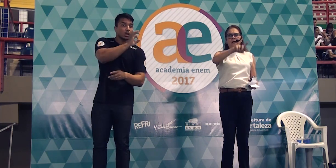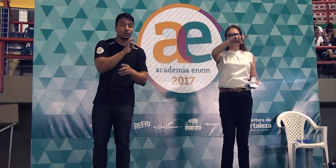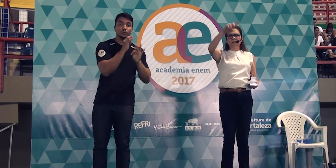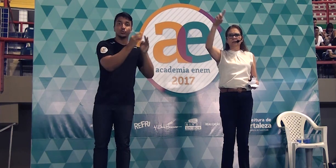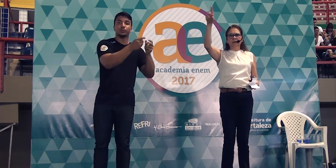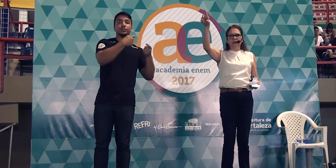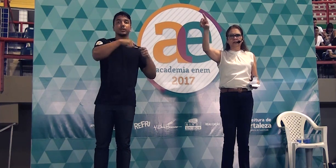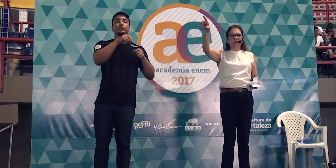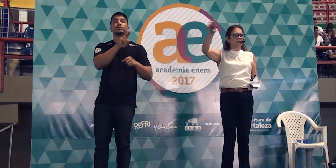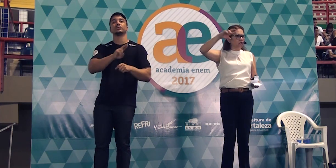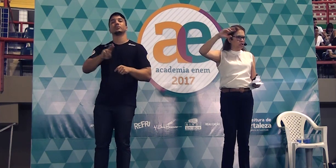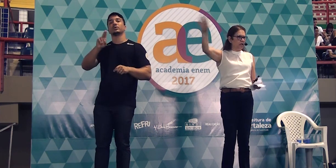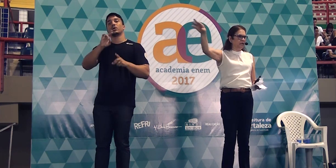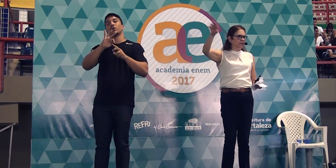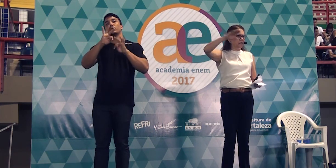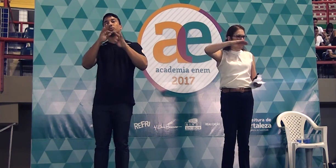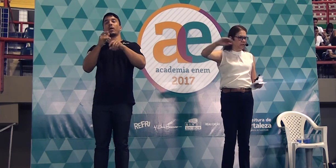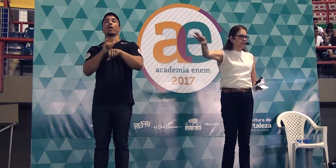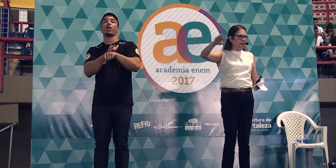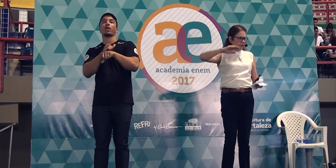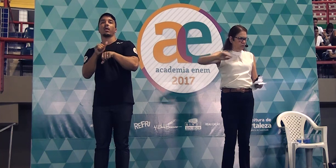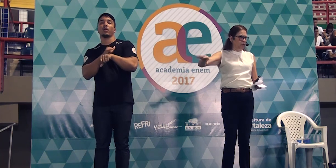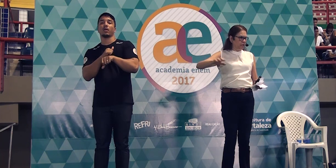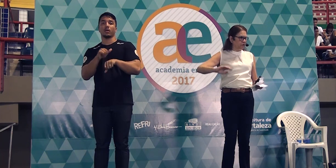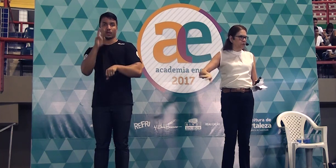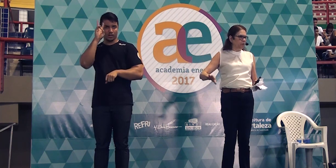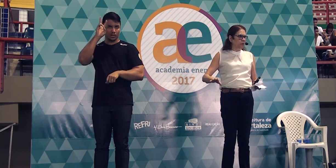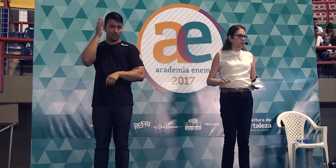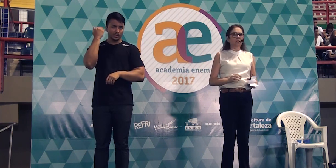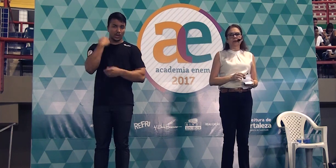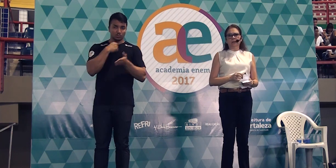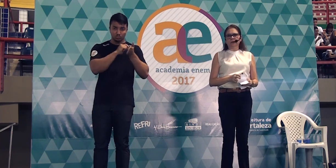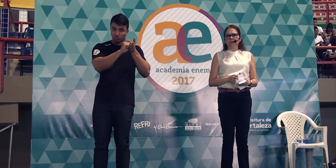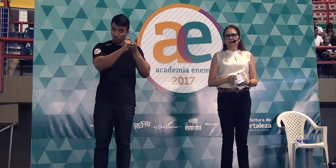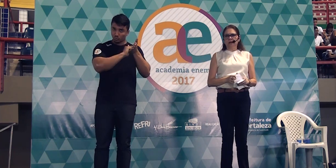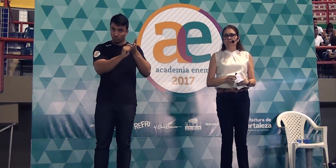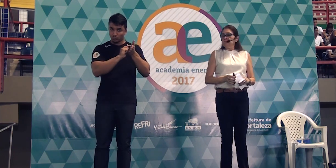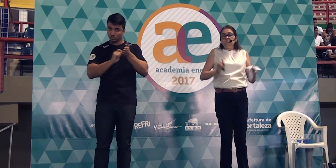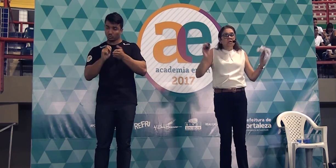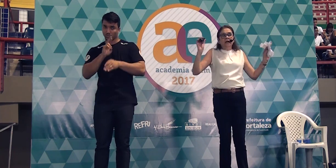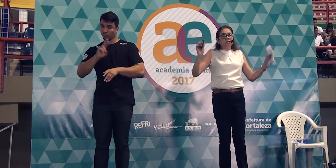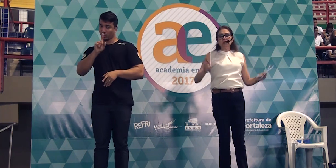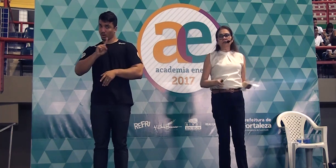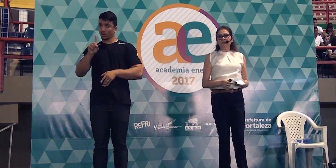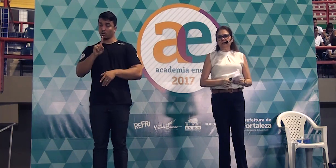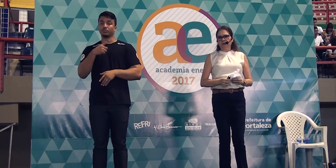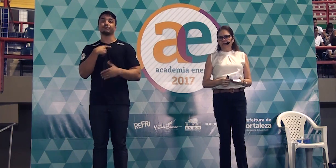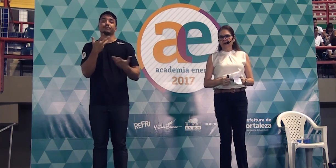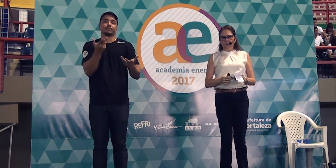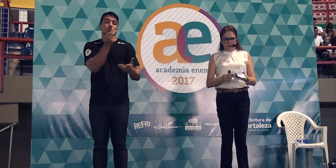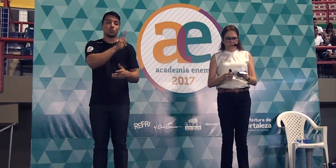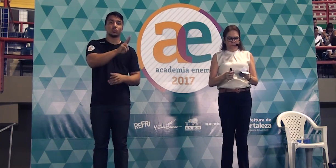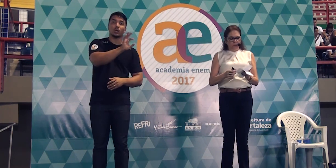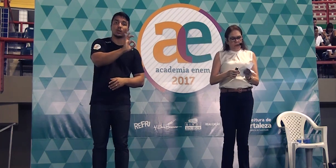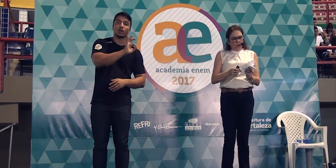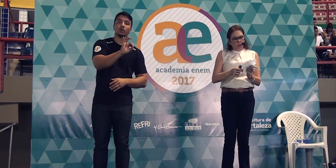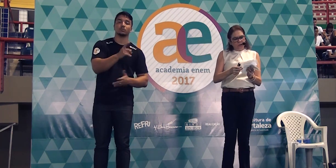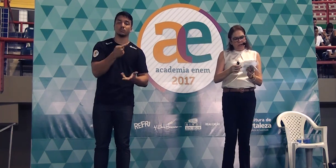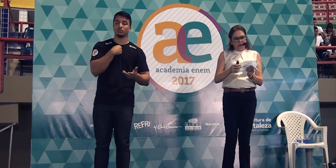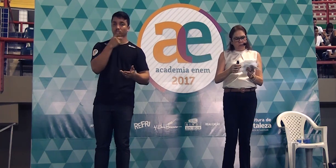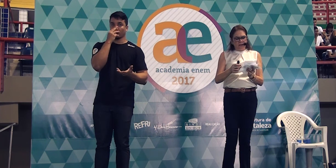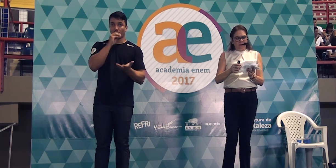usar aquelas maneiras clichês que eu risquei no início, que não é para usar? Elas não fizeram falta.